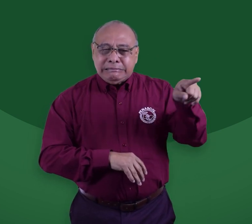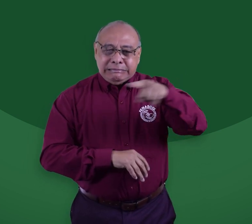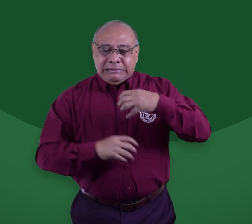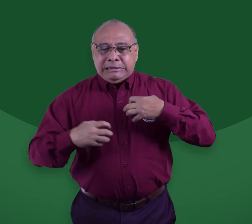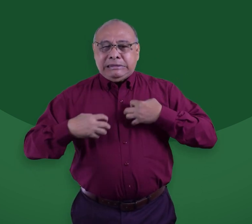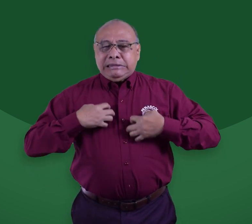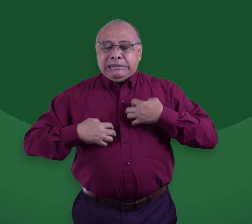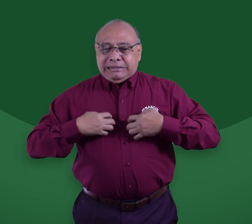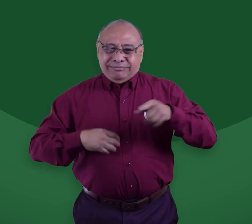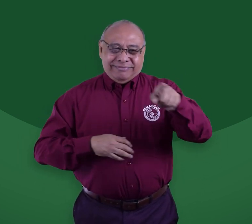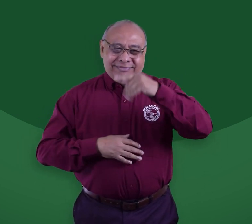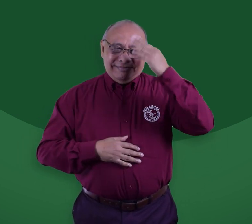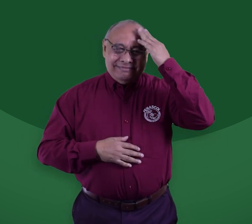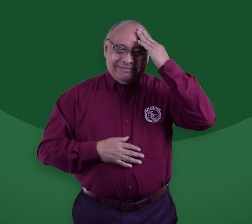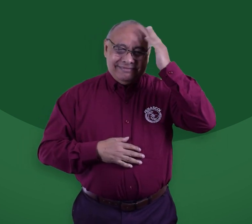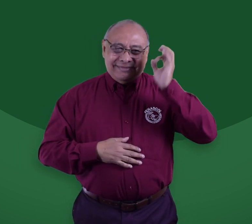son escogidos para estos roles.